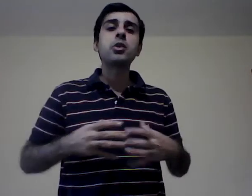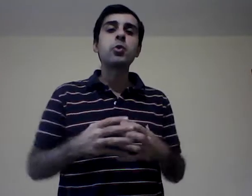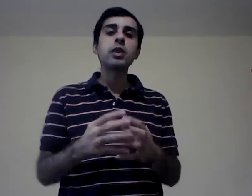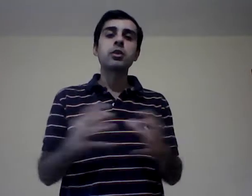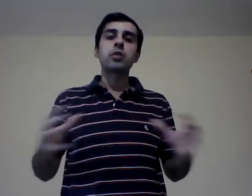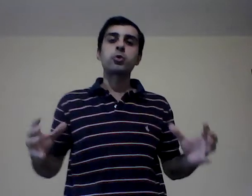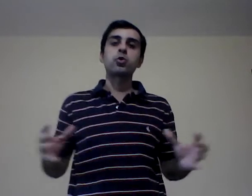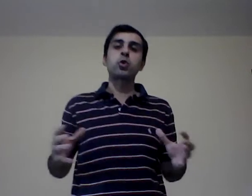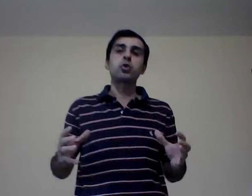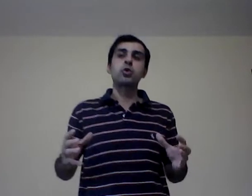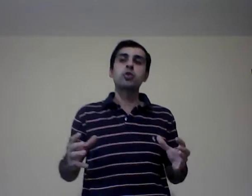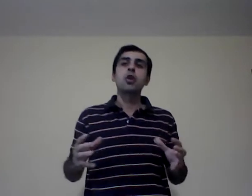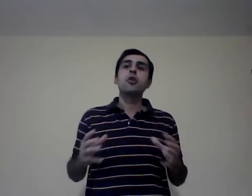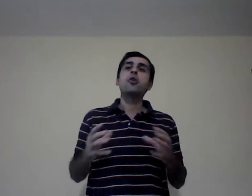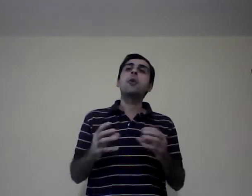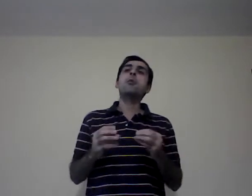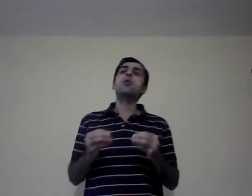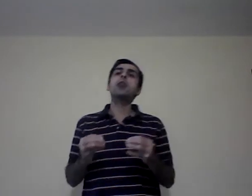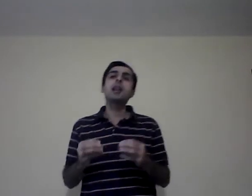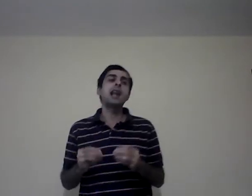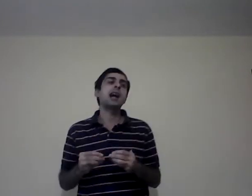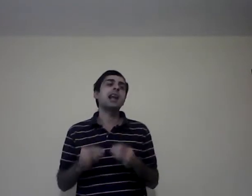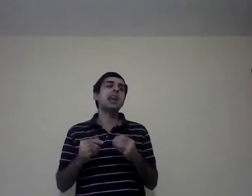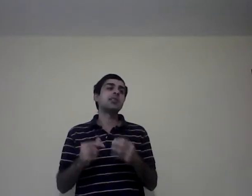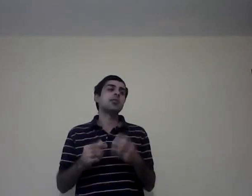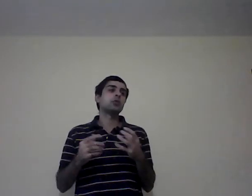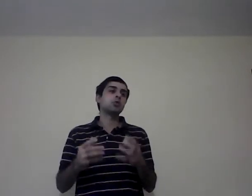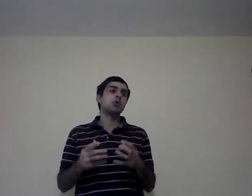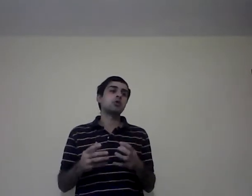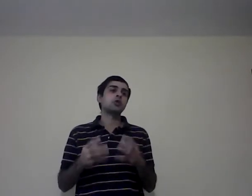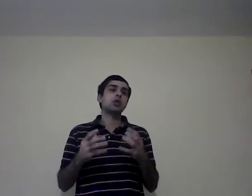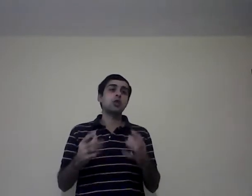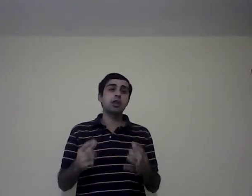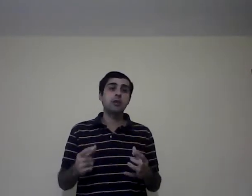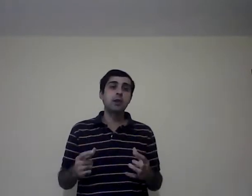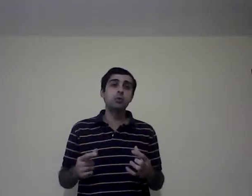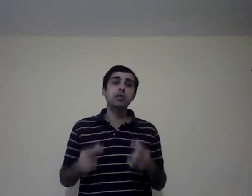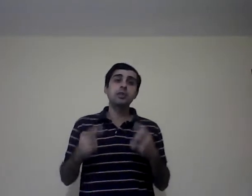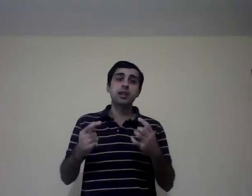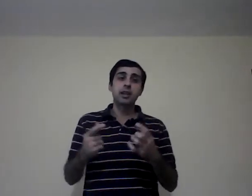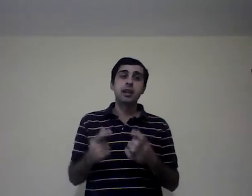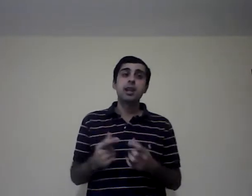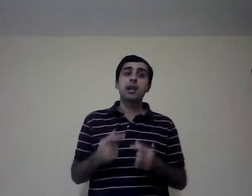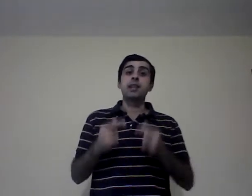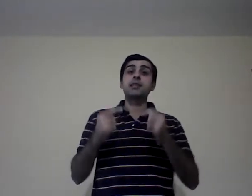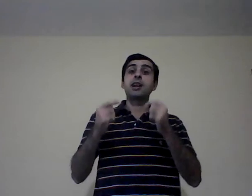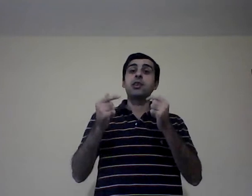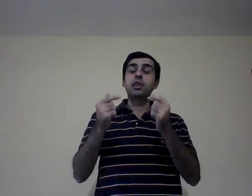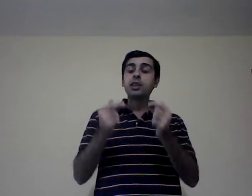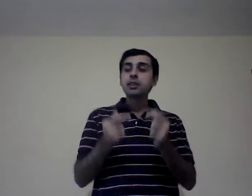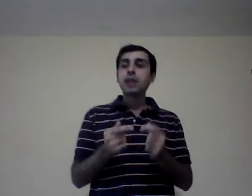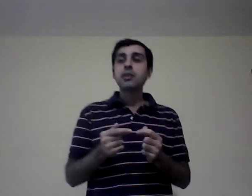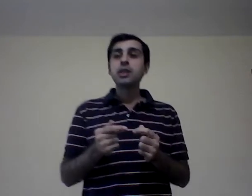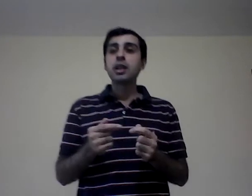la ganancia de sus socios, sino que va a utilizar esa rentabilidad